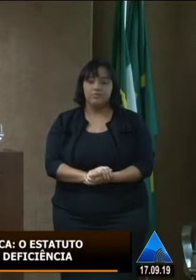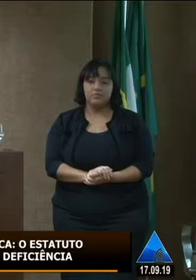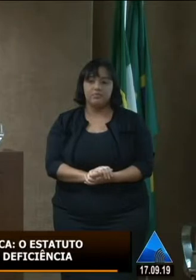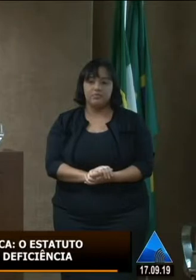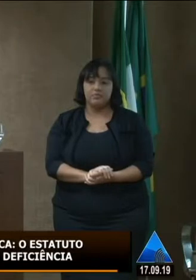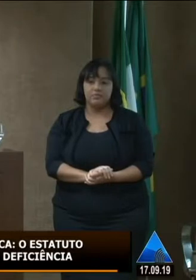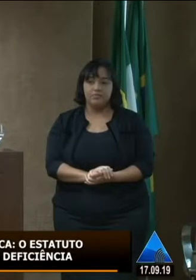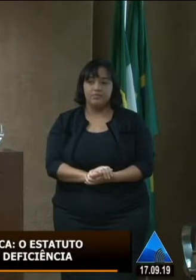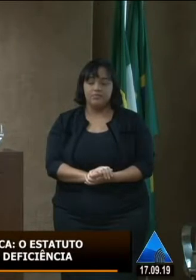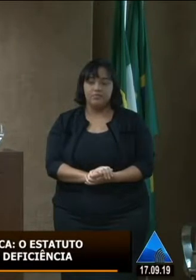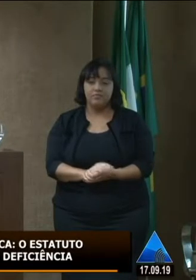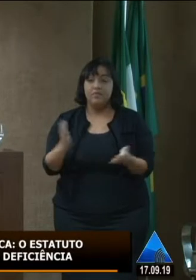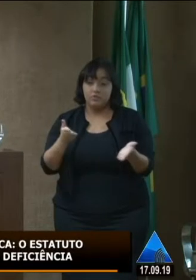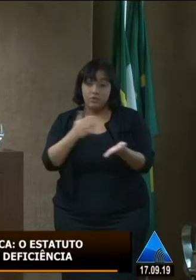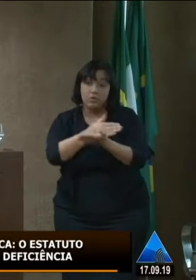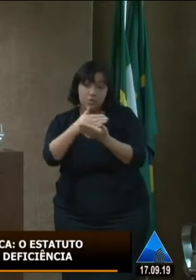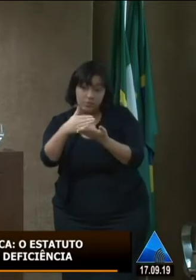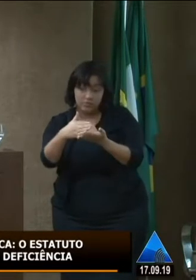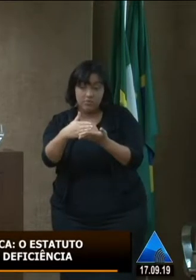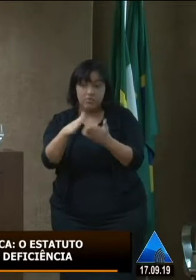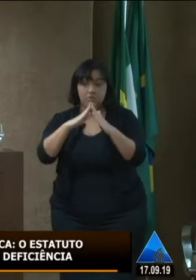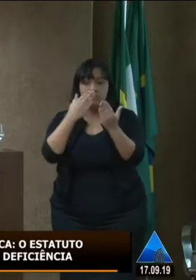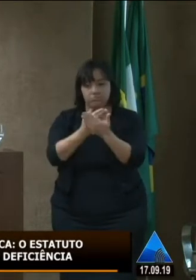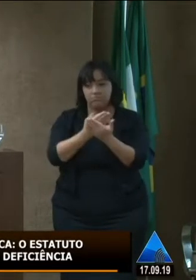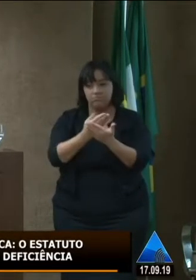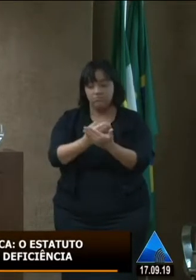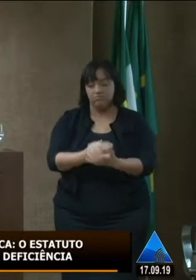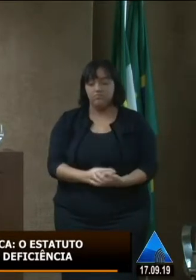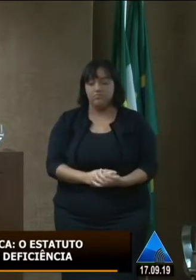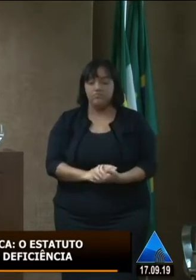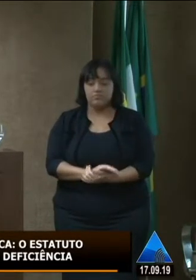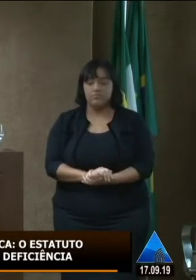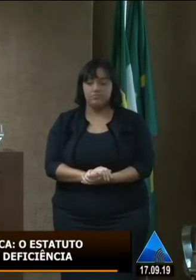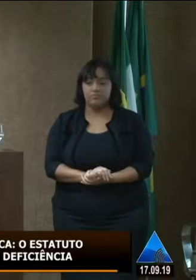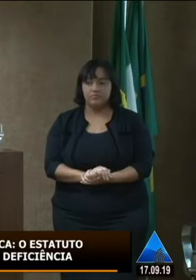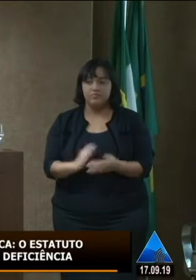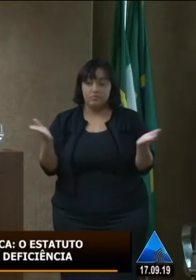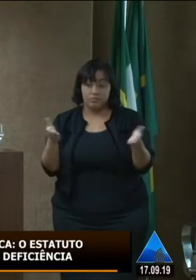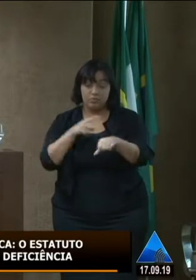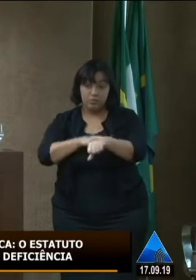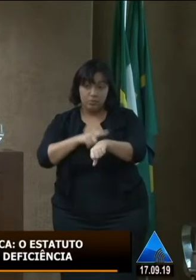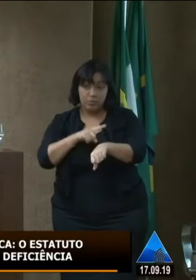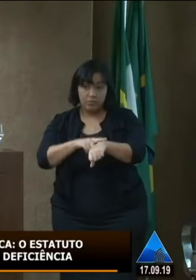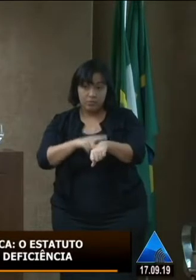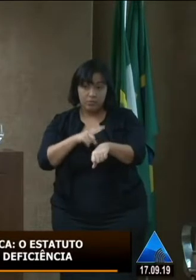já começaram a se apresentar e estão entrando na rede escolar que nesse momento vão constituir 121